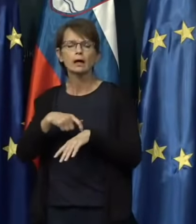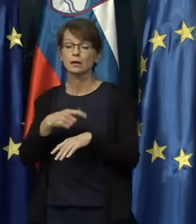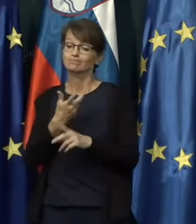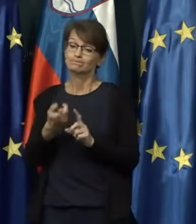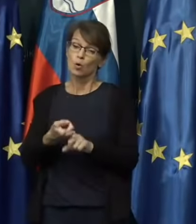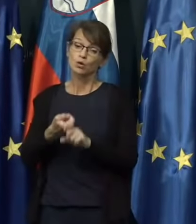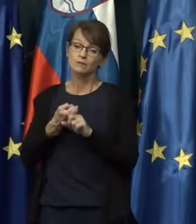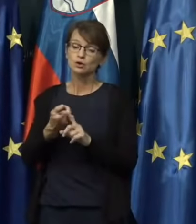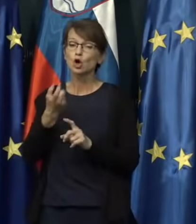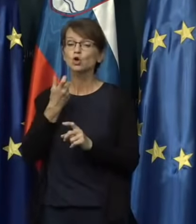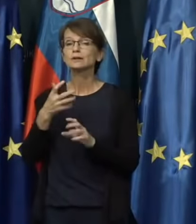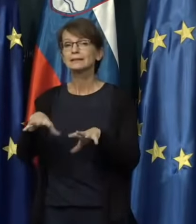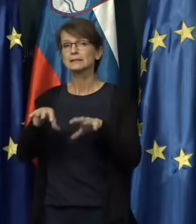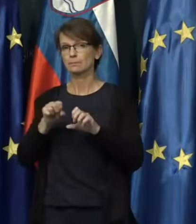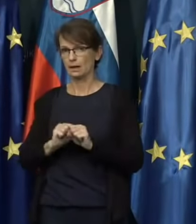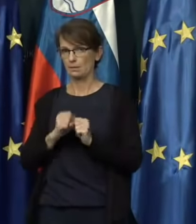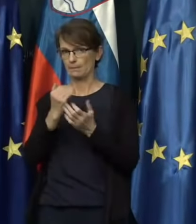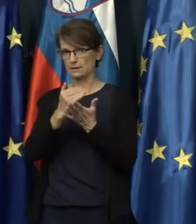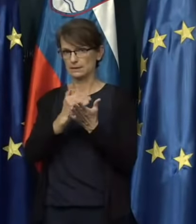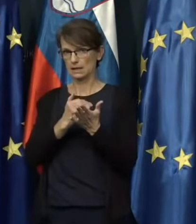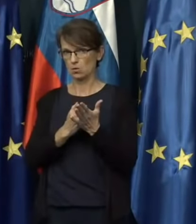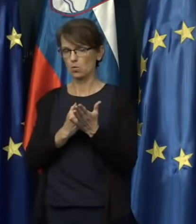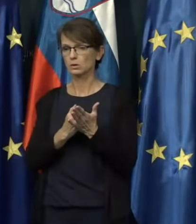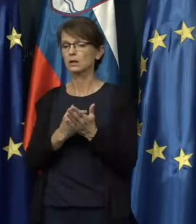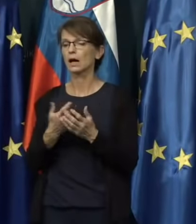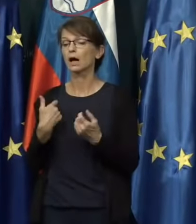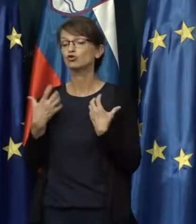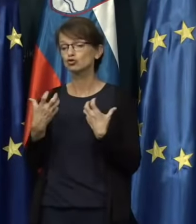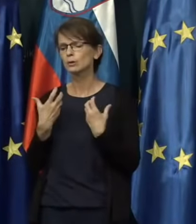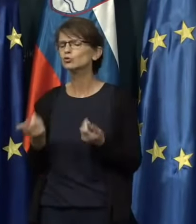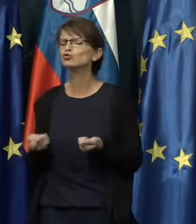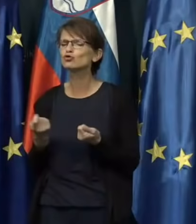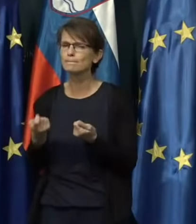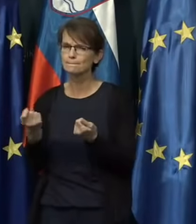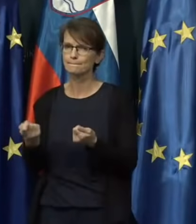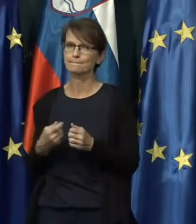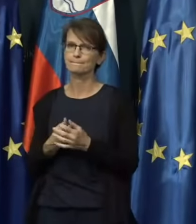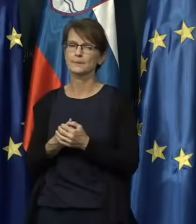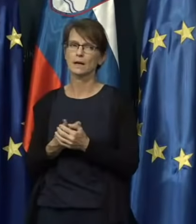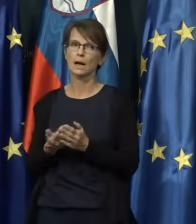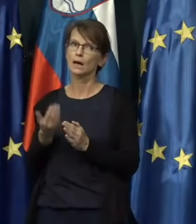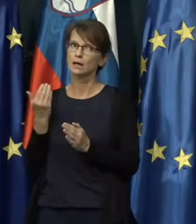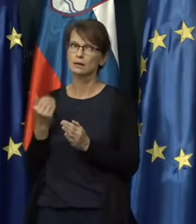sprejema tega zakona. Želeli bi si to sveda čim prej takoj.